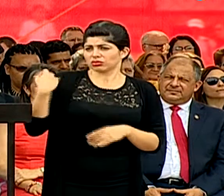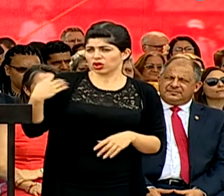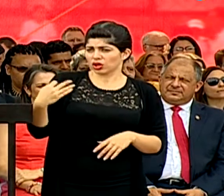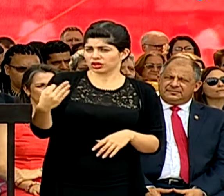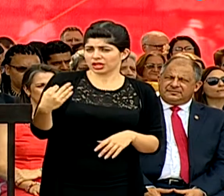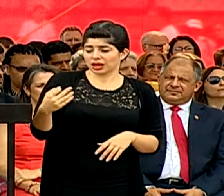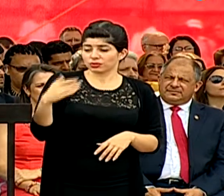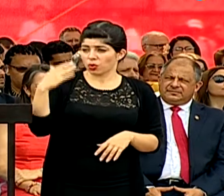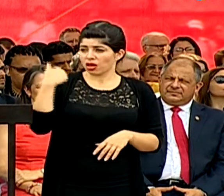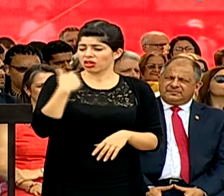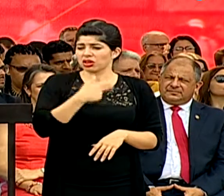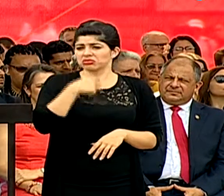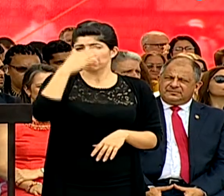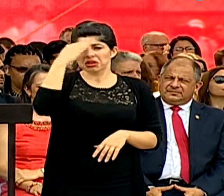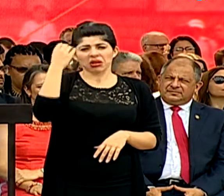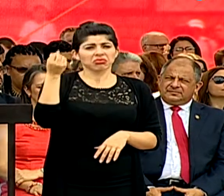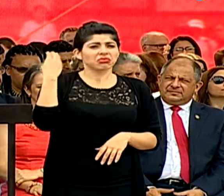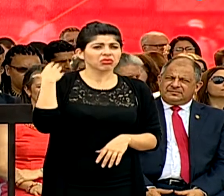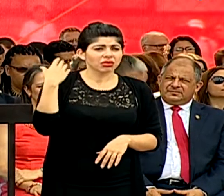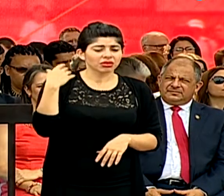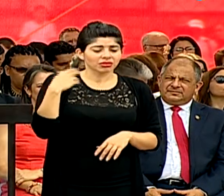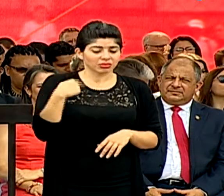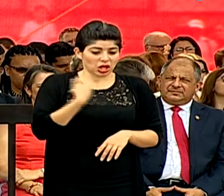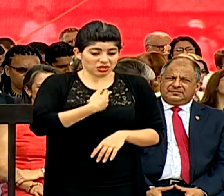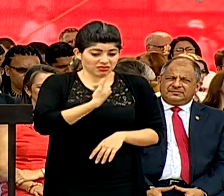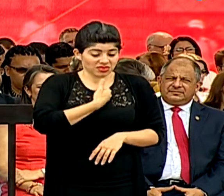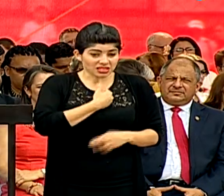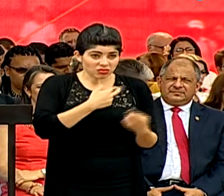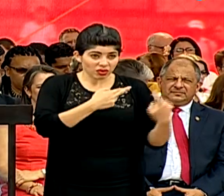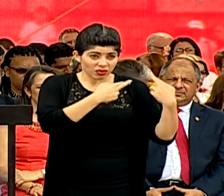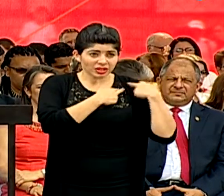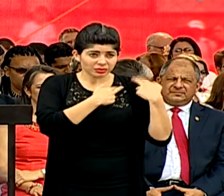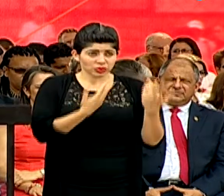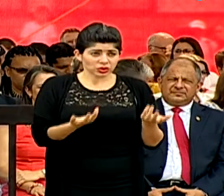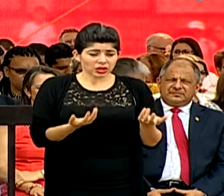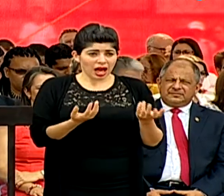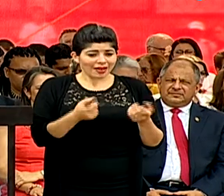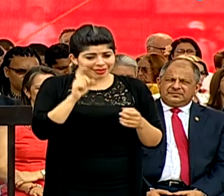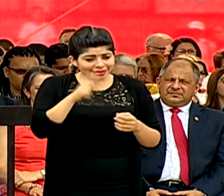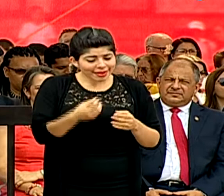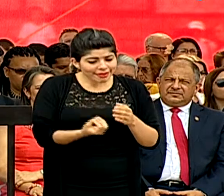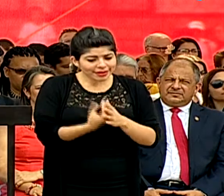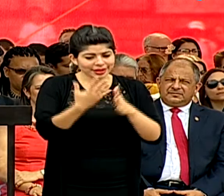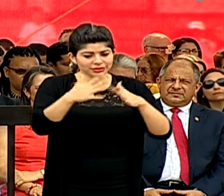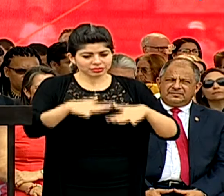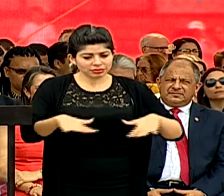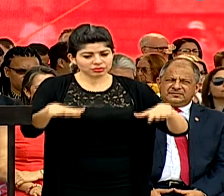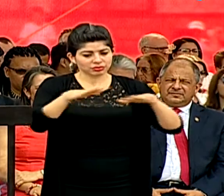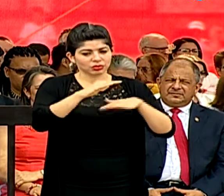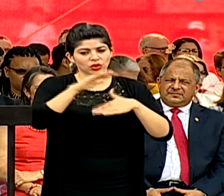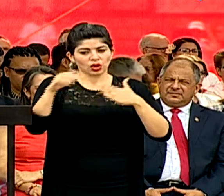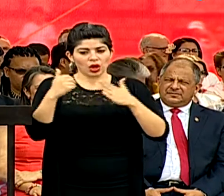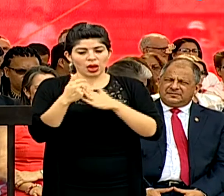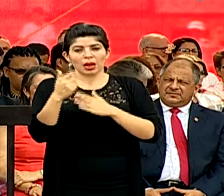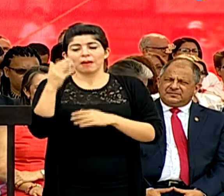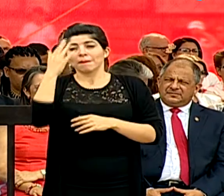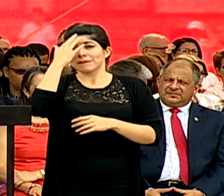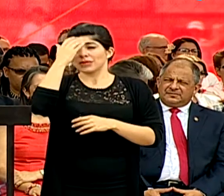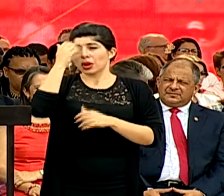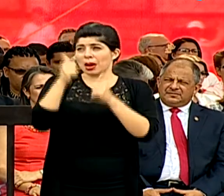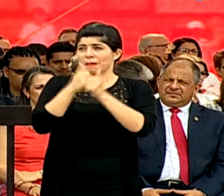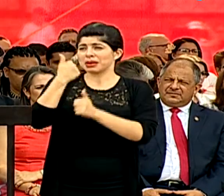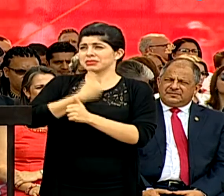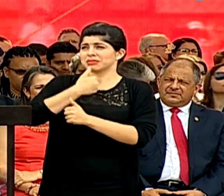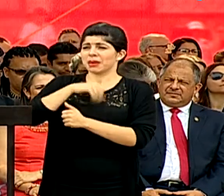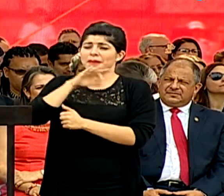Cuando los olvidamos. Nosotros somos los responsables de crear un ambiente en donde nos preocupamos más por nuestro propio